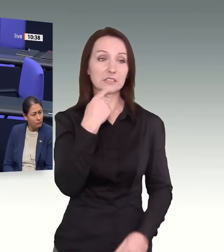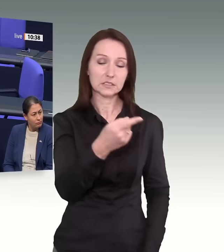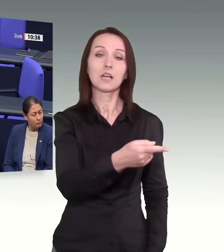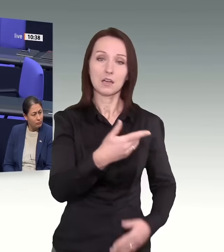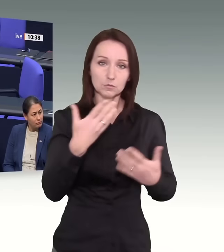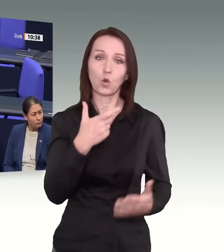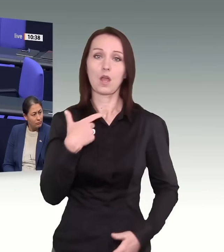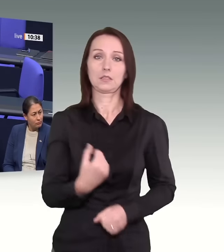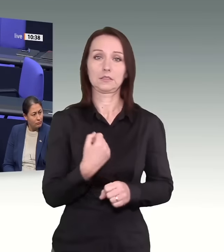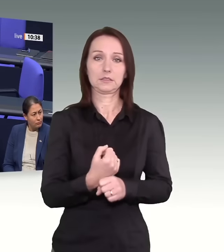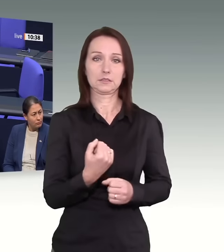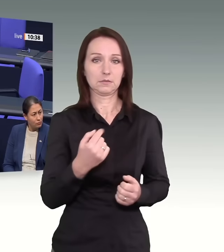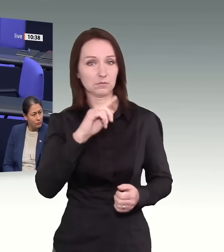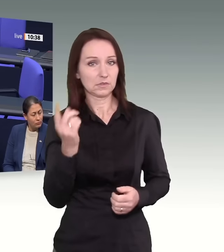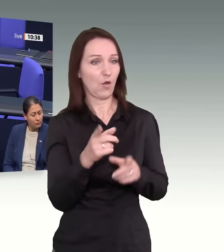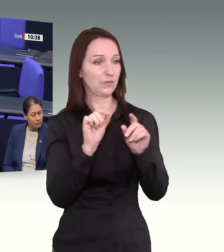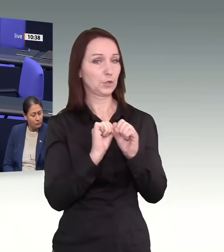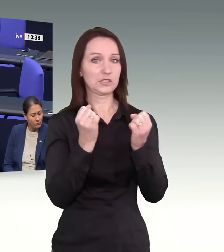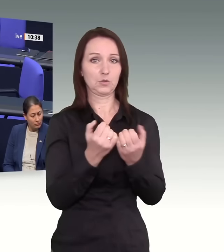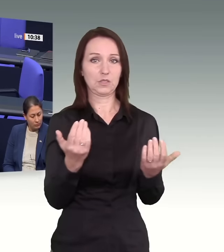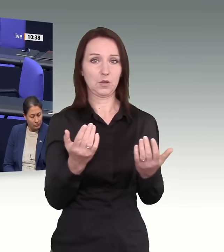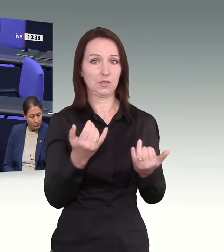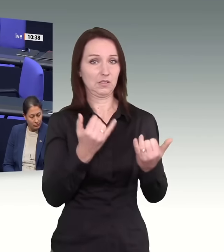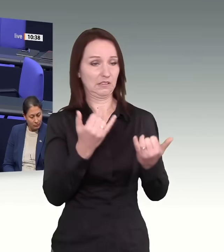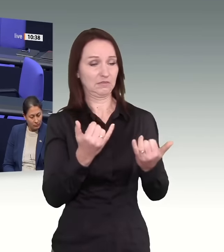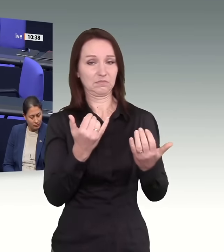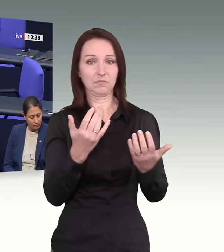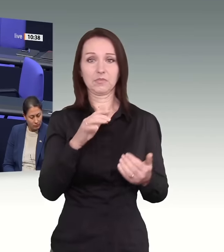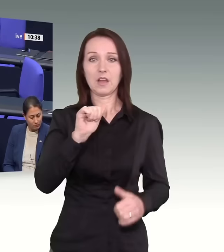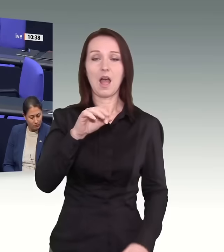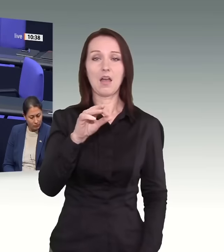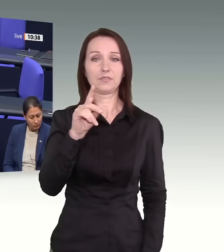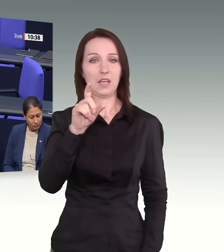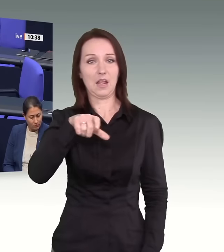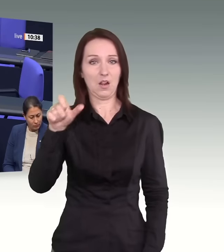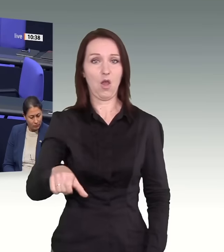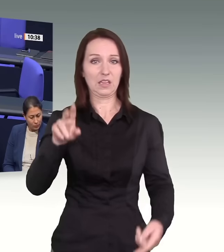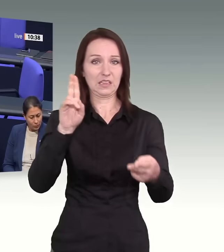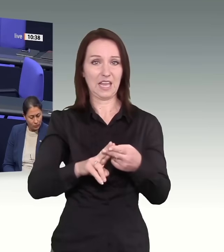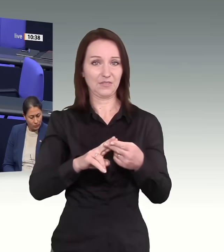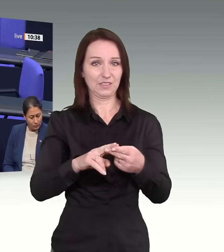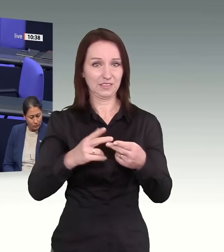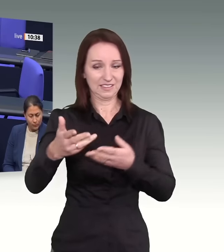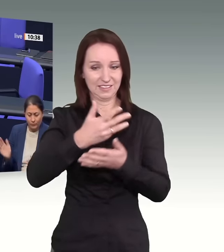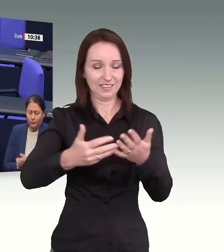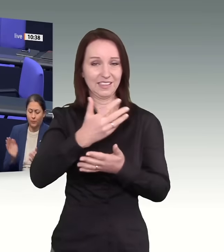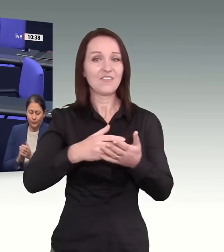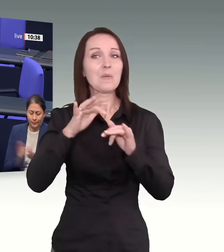und was das bedeutet in der Situation, wo Sie AfDler treffen und über Massendeportationen von Millionen reden.